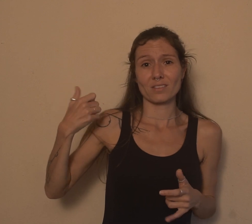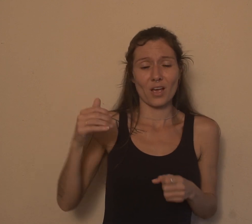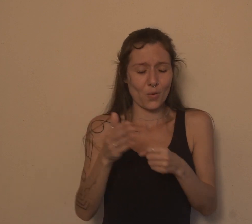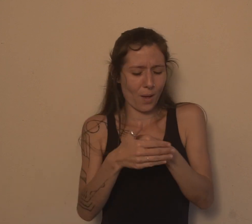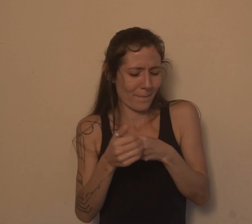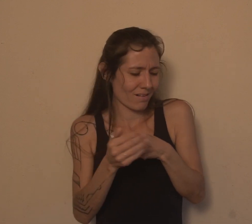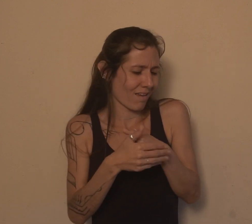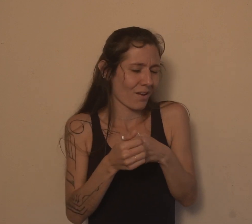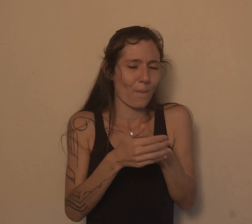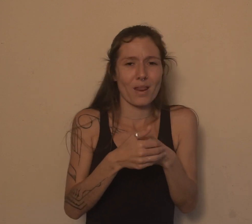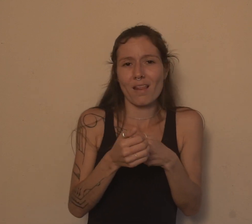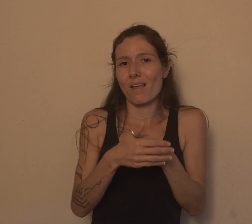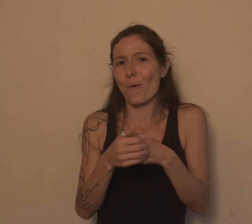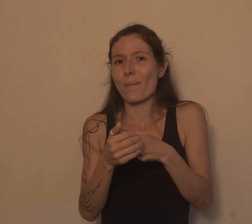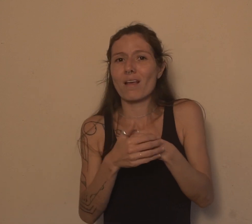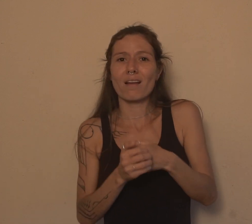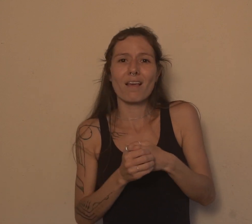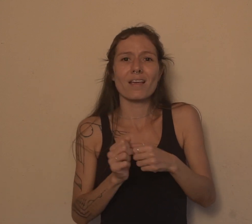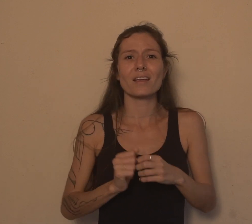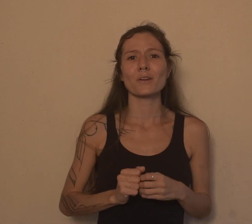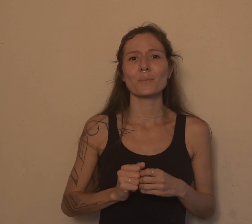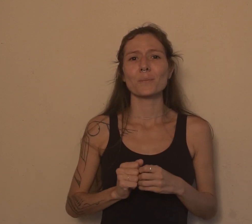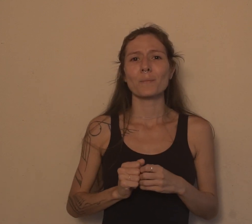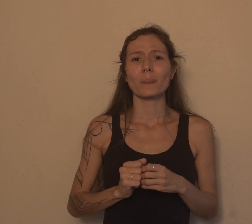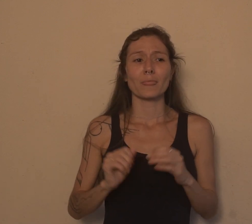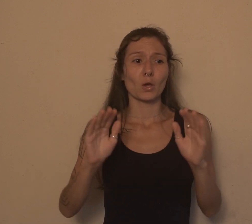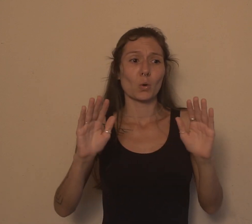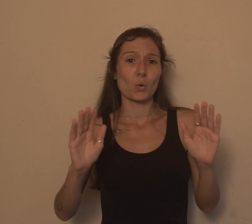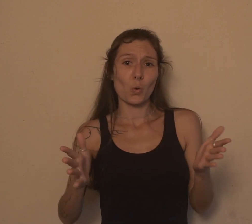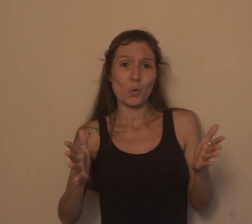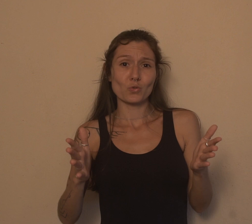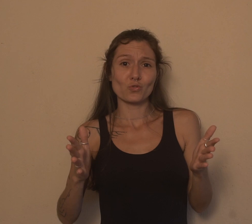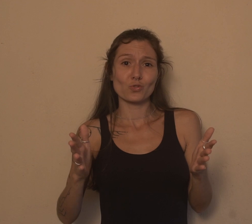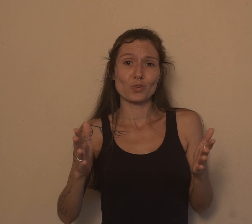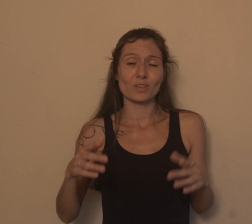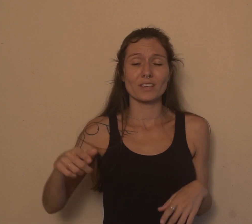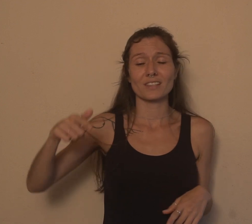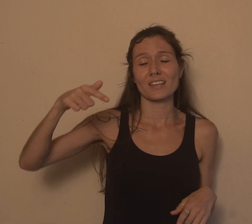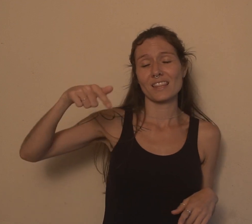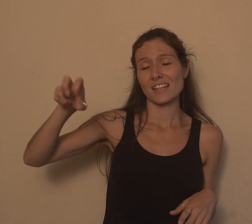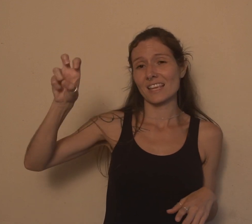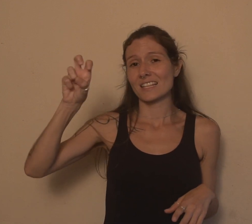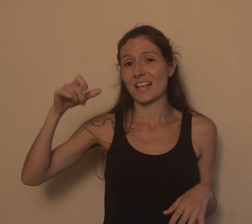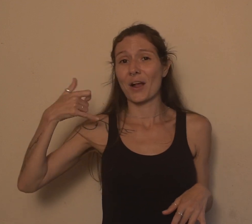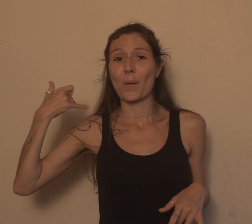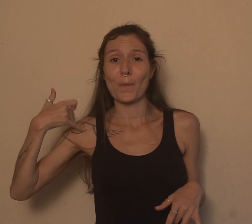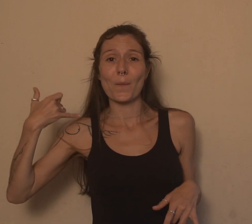aprendendo, e até que eu, né, agora, vamos supor que eu estou com 65 anos de serra-seira.